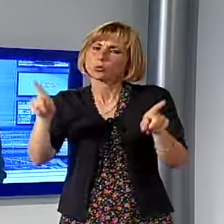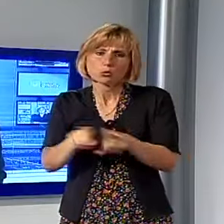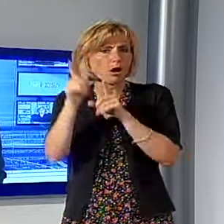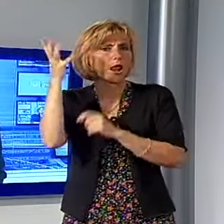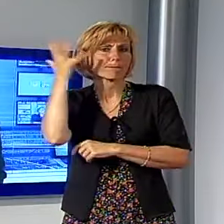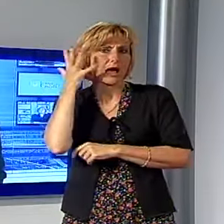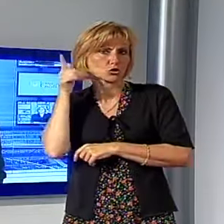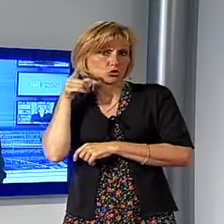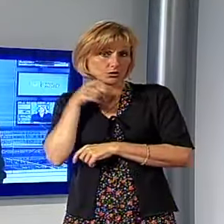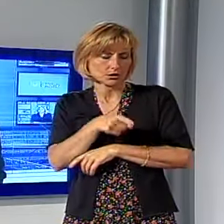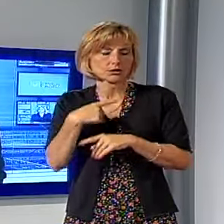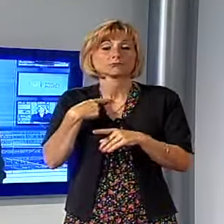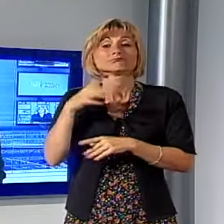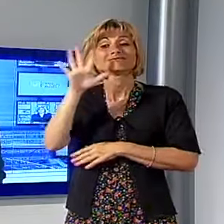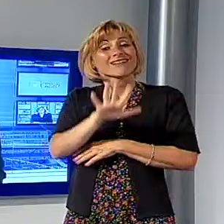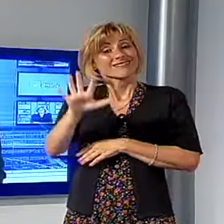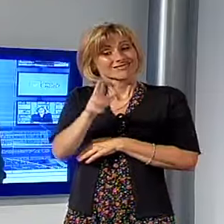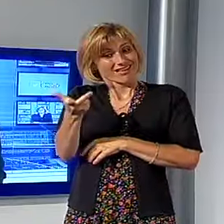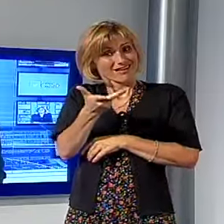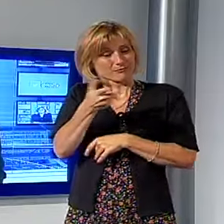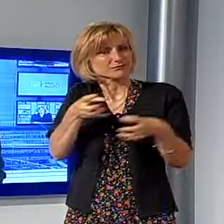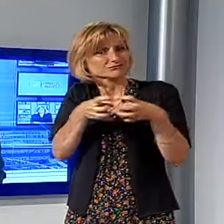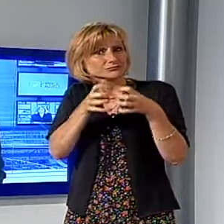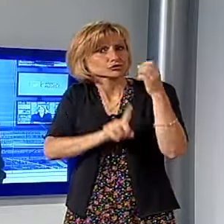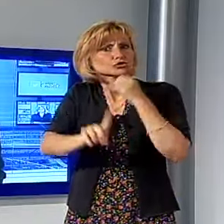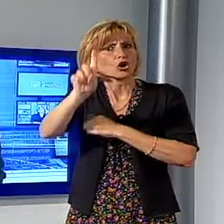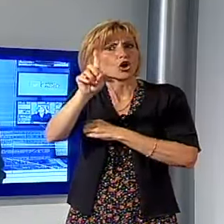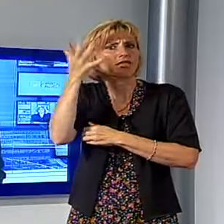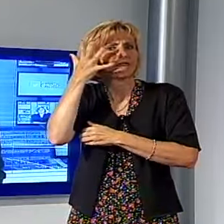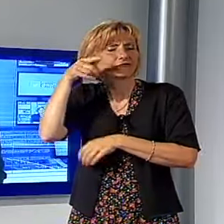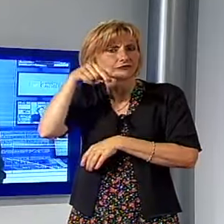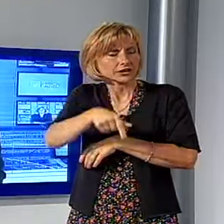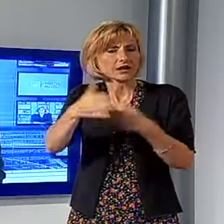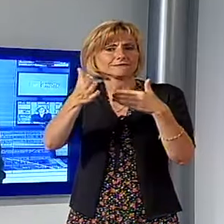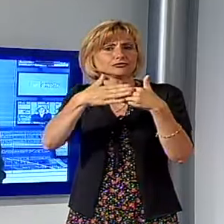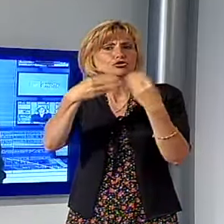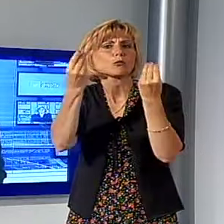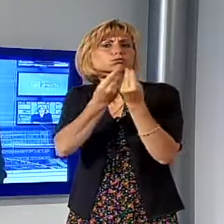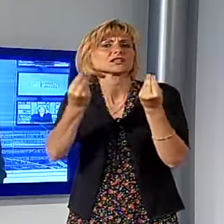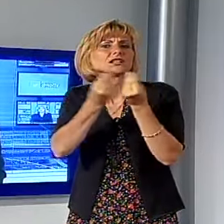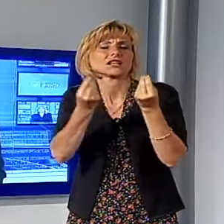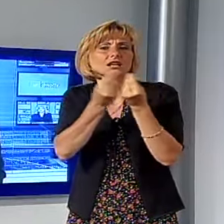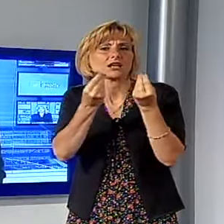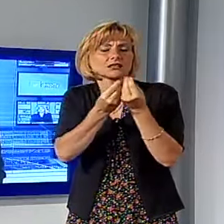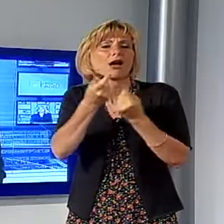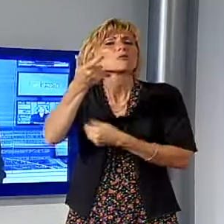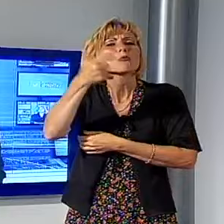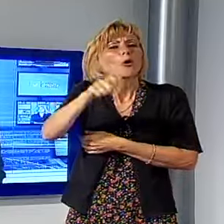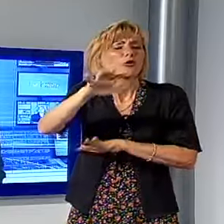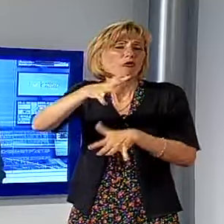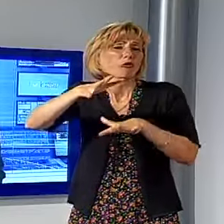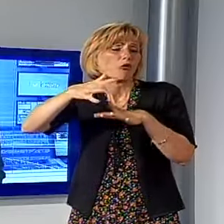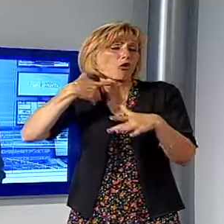La lite sarebbe scaturita tra cittadini nordafricani all'interno della vicina pineta di Ponente, presumibilmente per